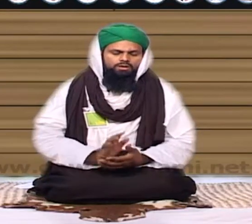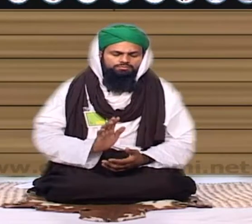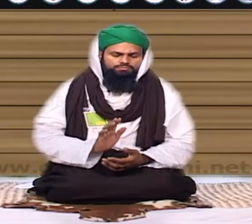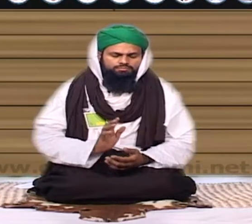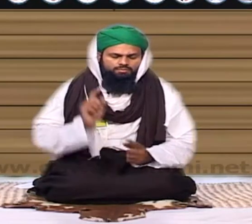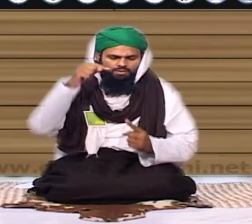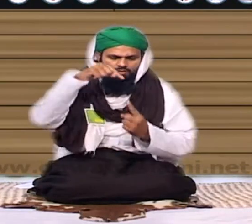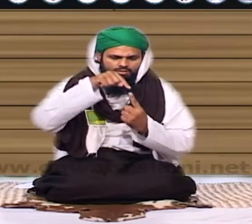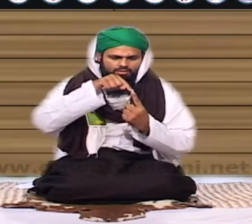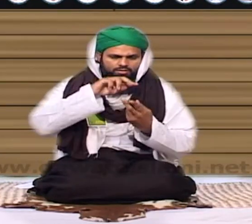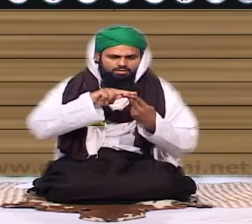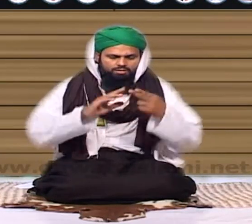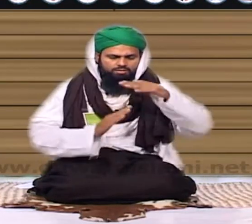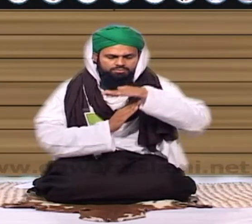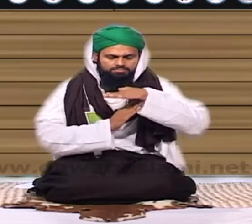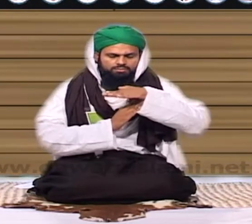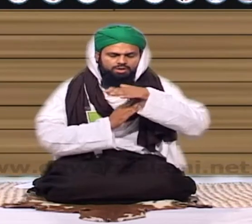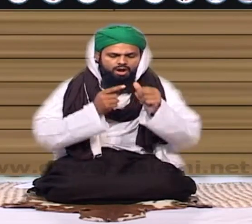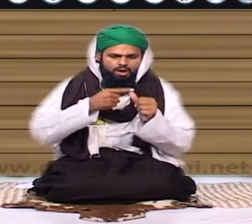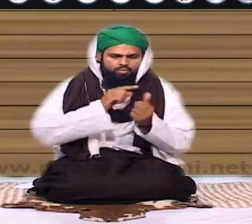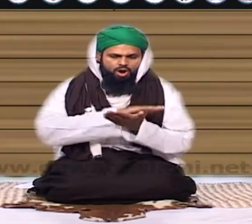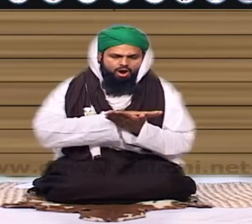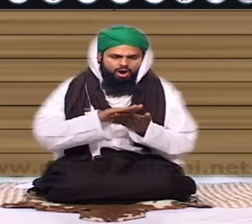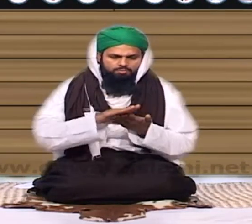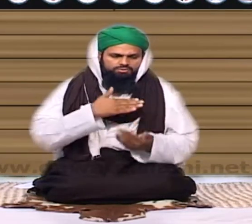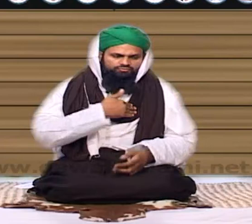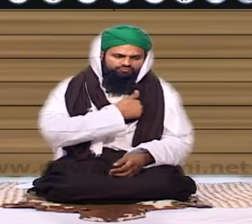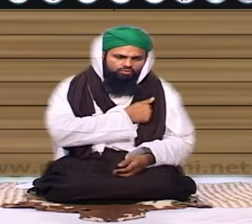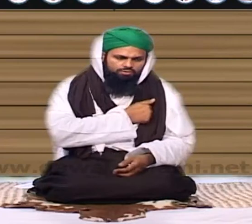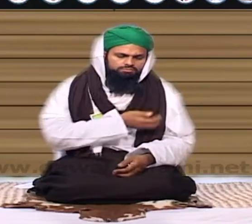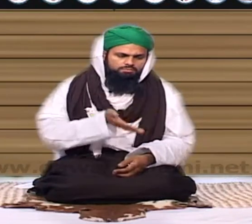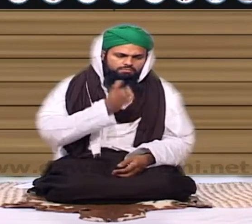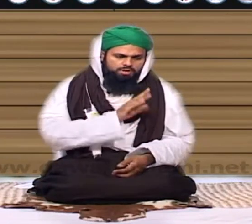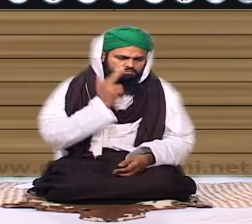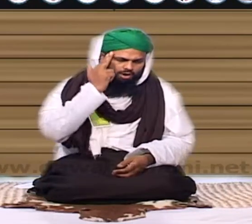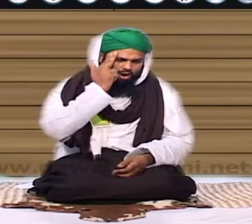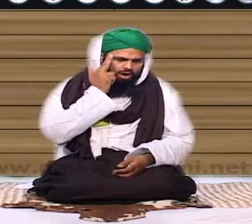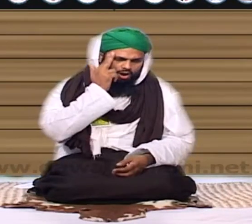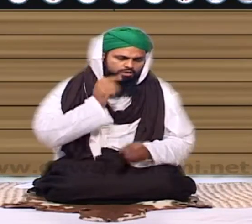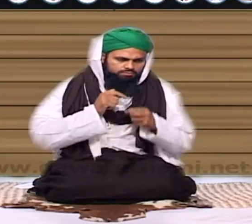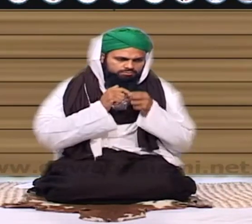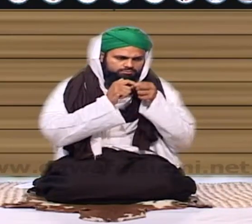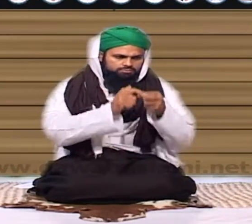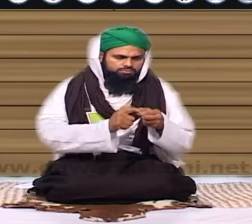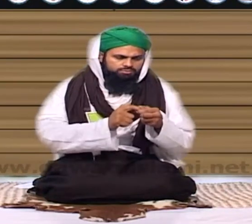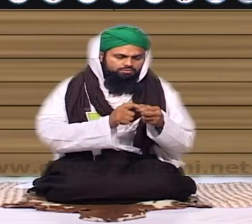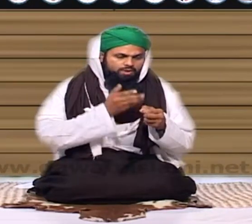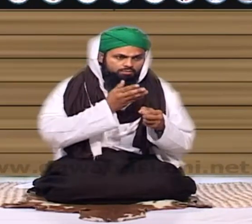رحمت اللہ تعالیٰ کو ان کے انتقال کے بعد خواب میں دیکھ کر پوچھا ما فعل اللہ